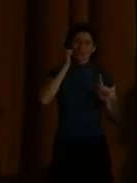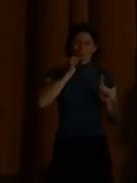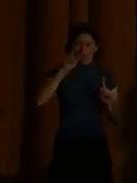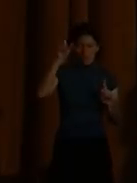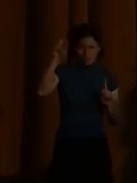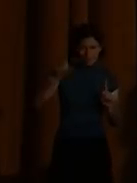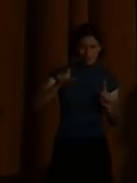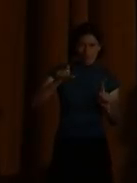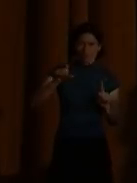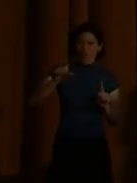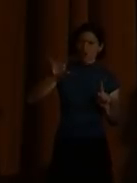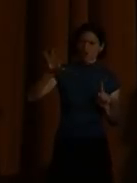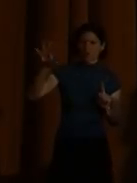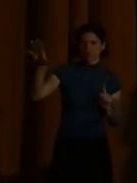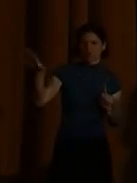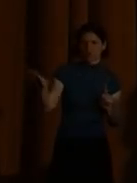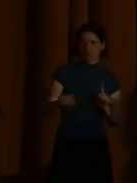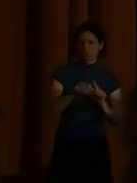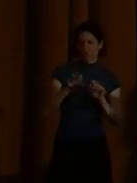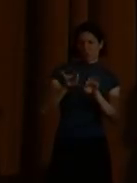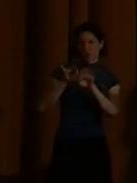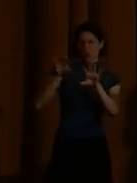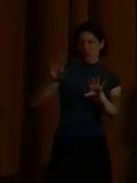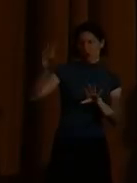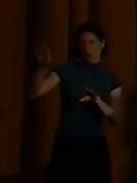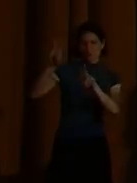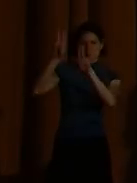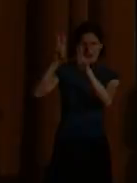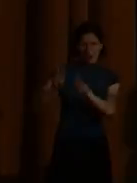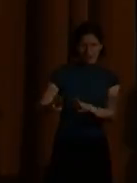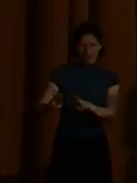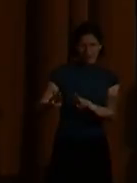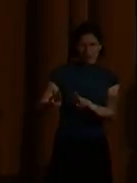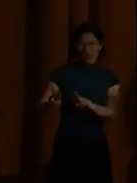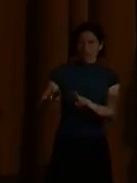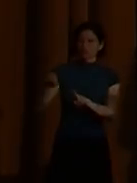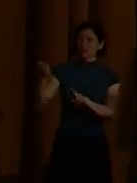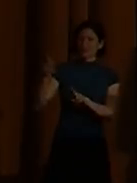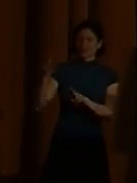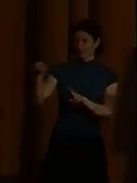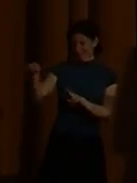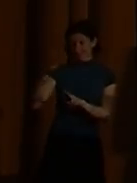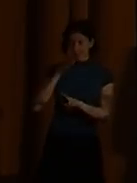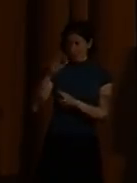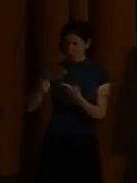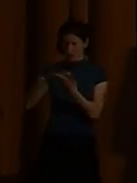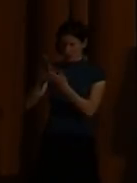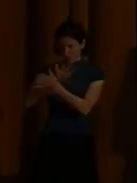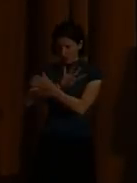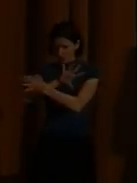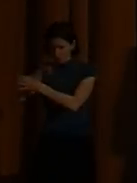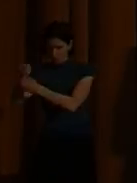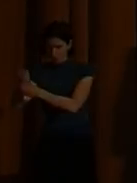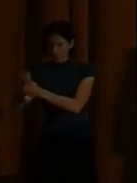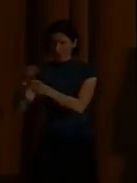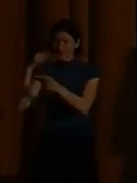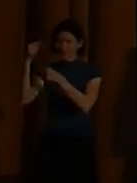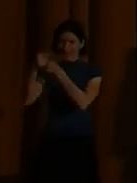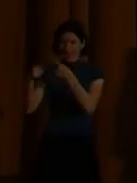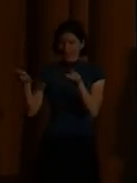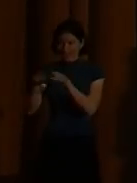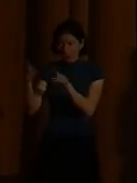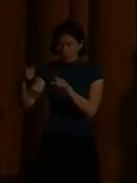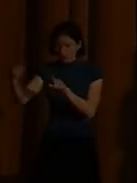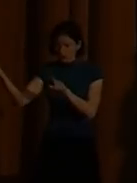Menschen betät, dass sie das Politische Menschen betät,